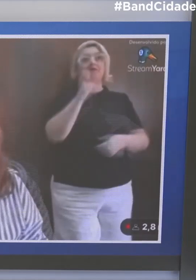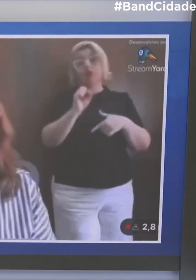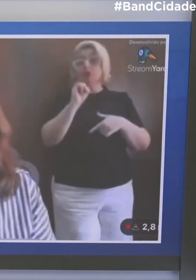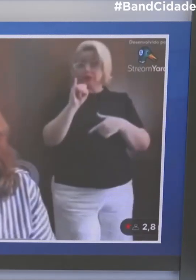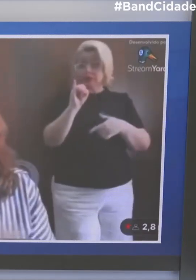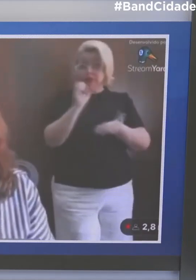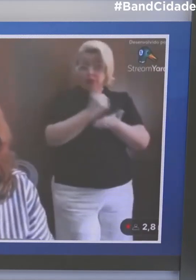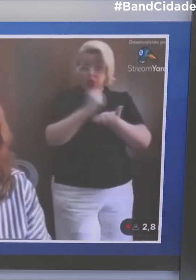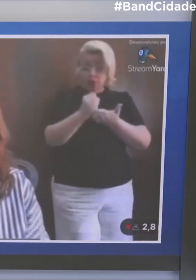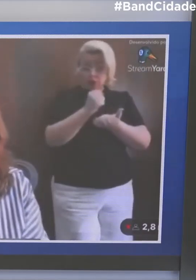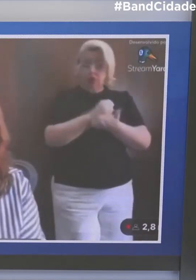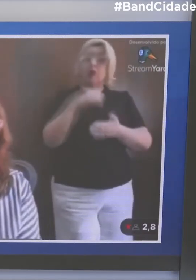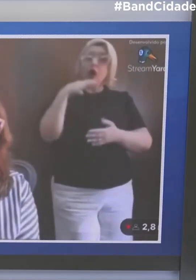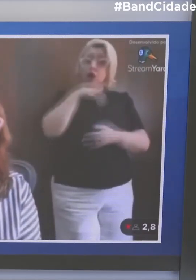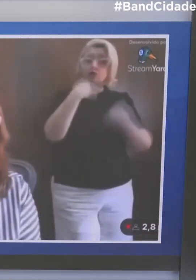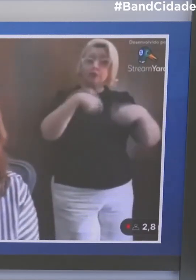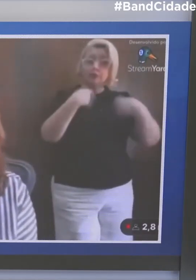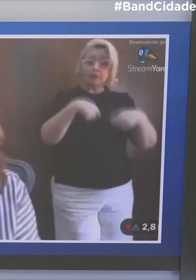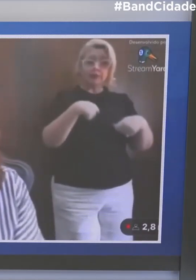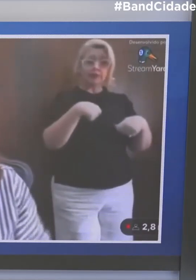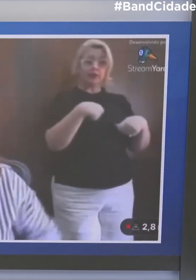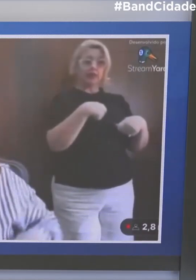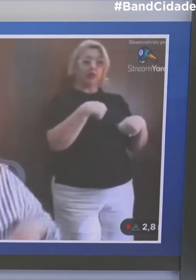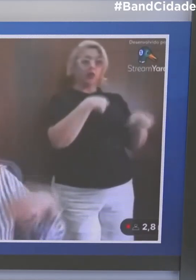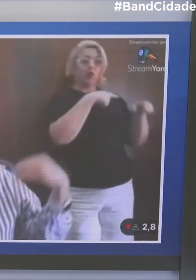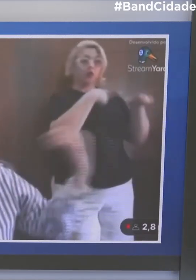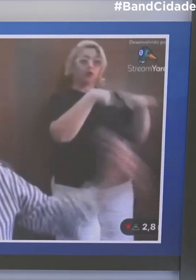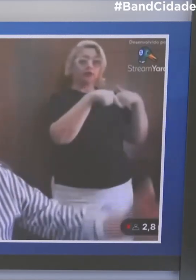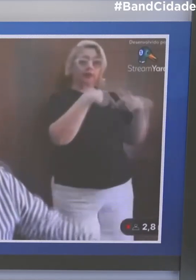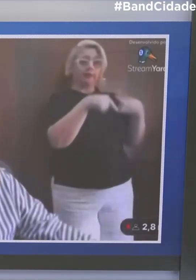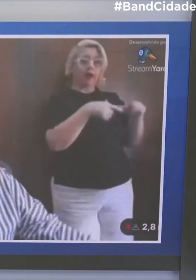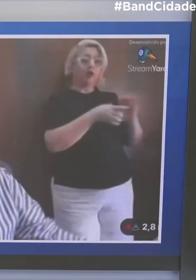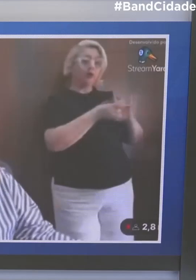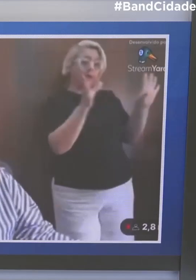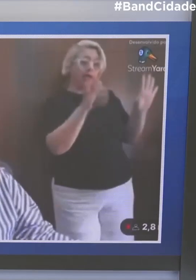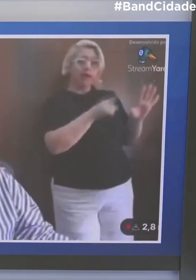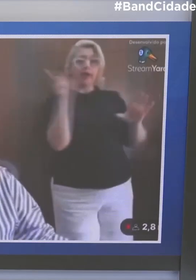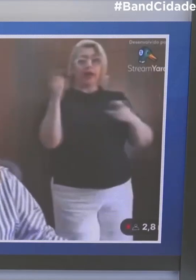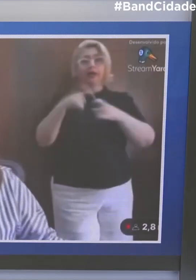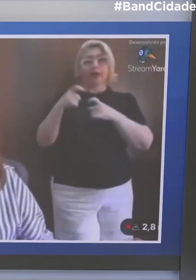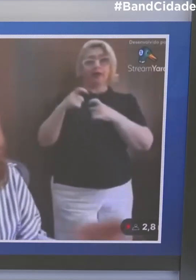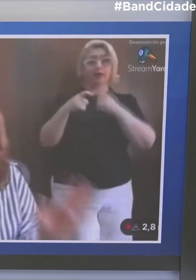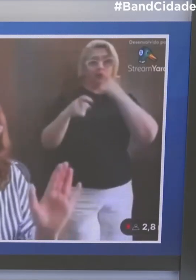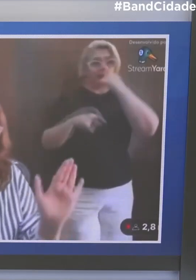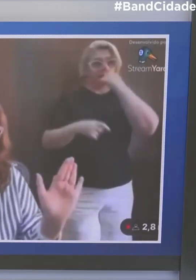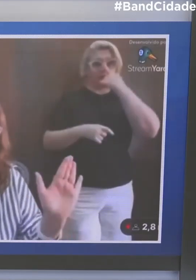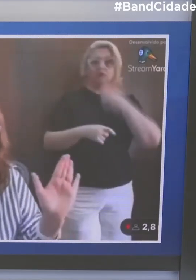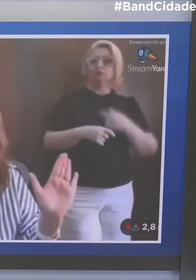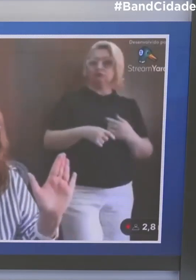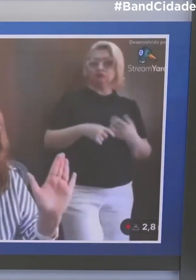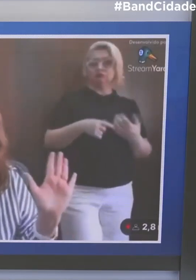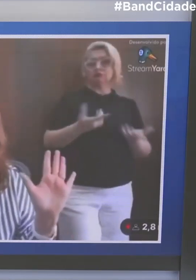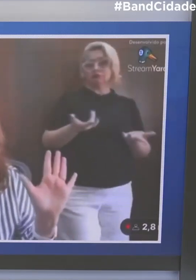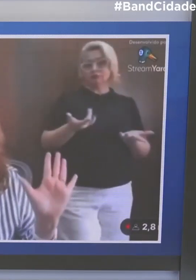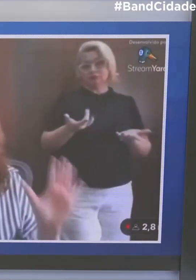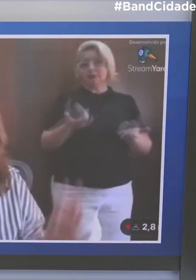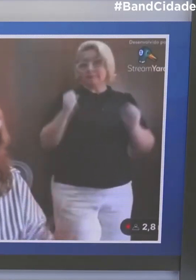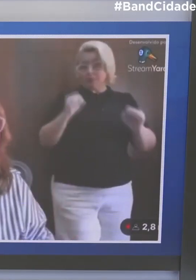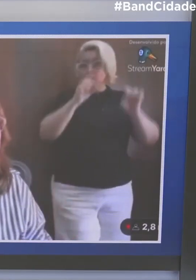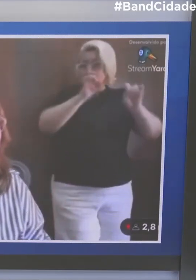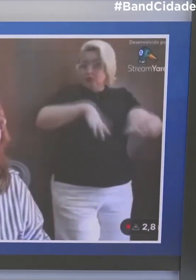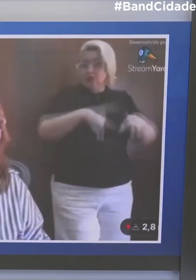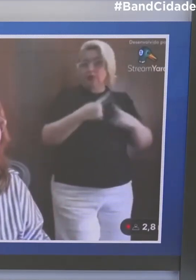justificar a ausência dela naquele dia. A professora, mesmo assim, teve o dia cortado. Baseado nisso, fez a pergunta na live